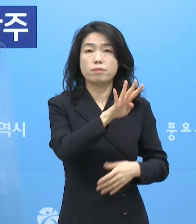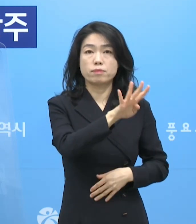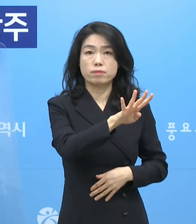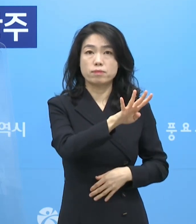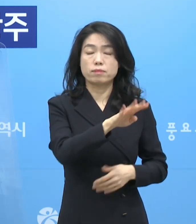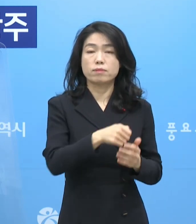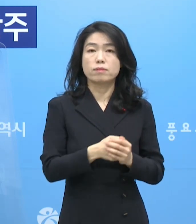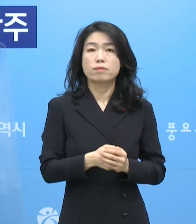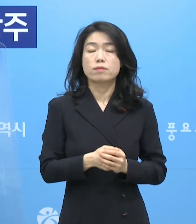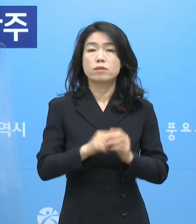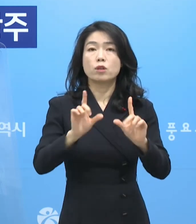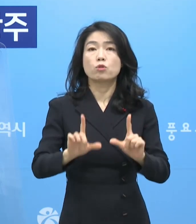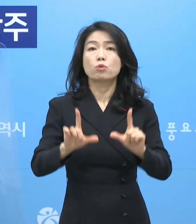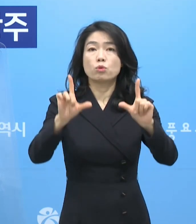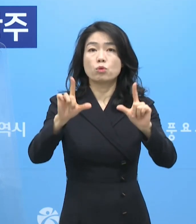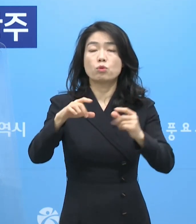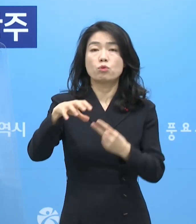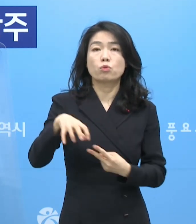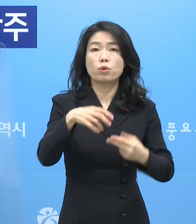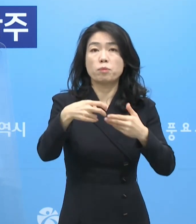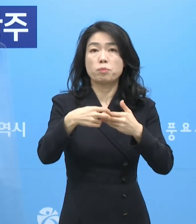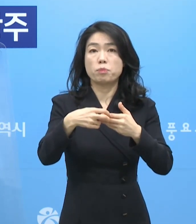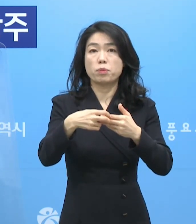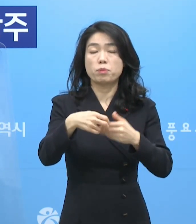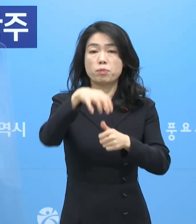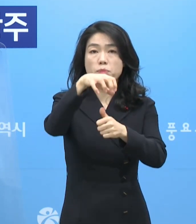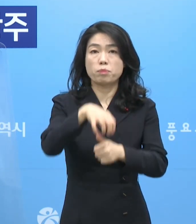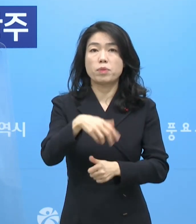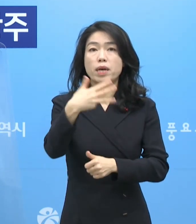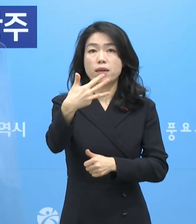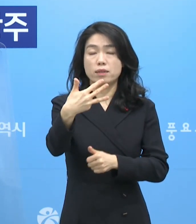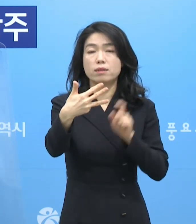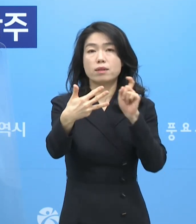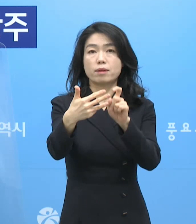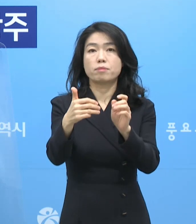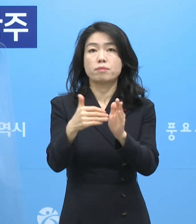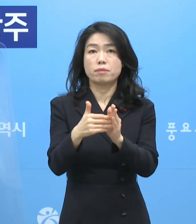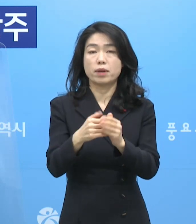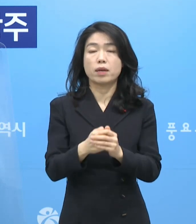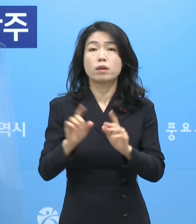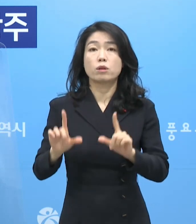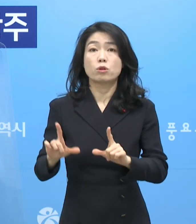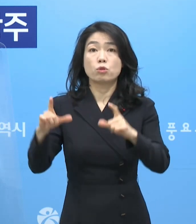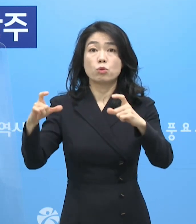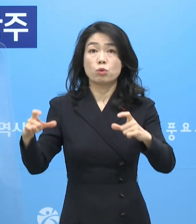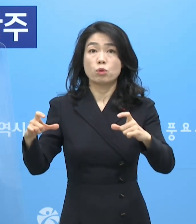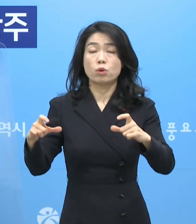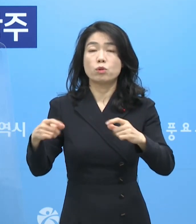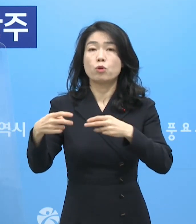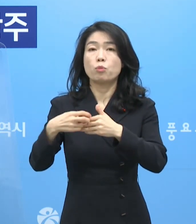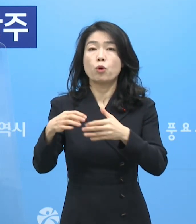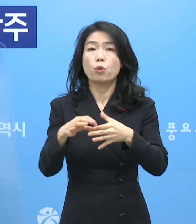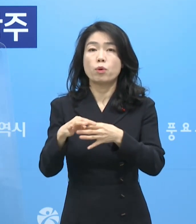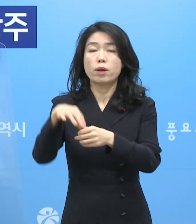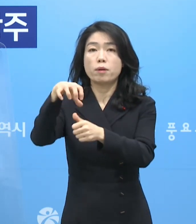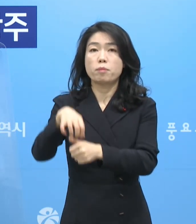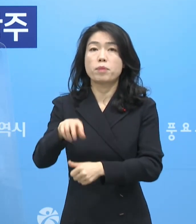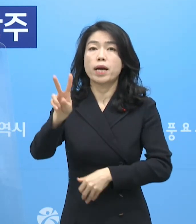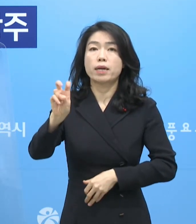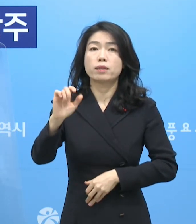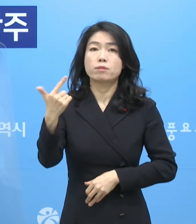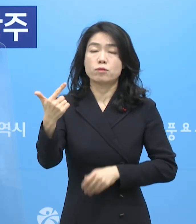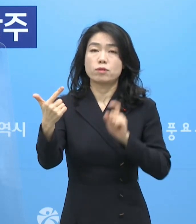4명. 동구 소재의 여양병원 관련 격리 중 8명. 동구소재 의료기관 관련 격리 중